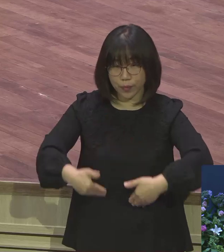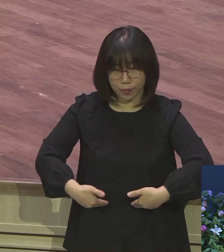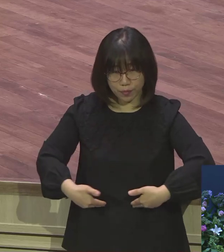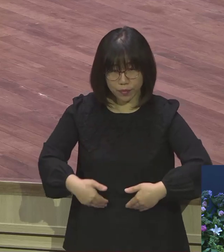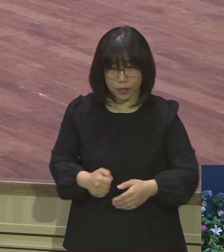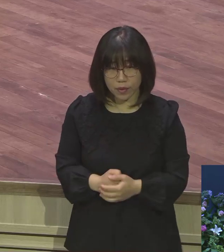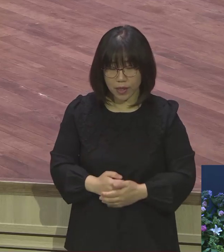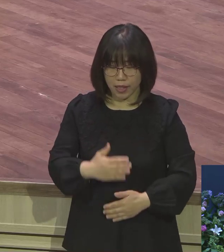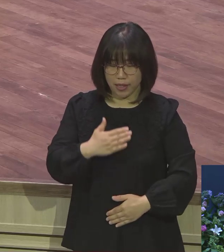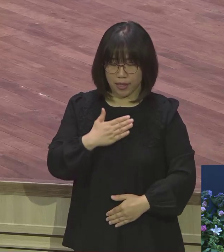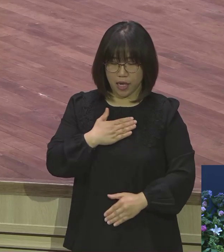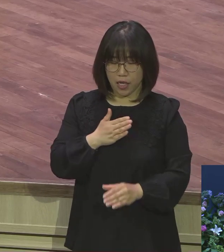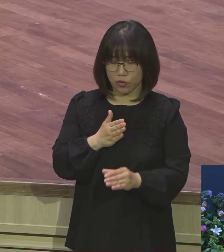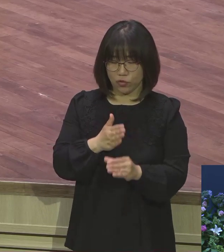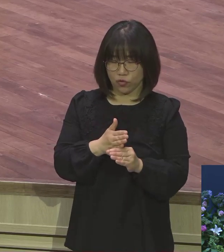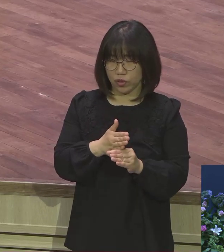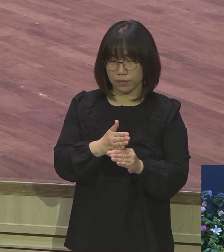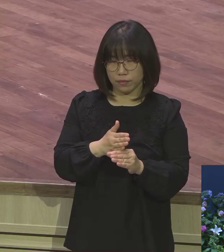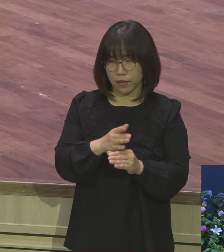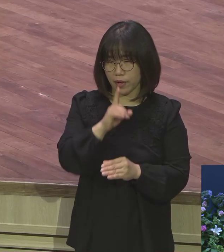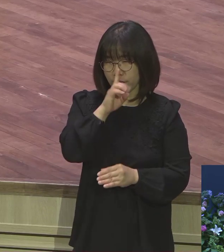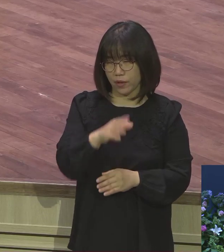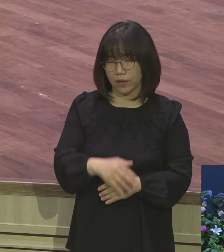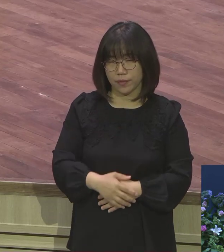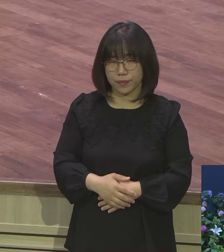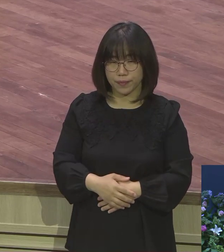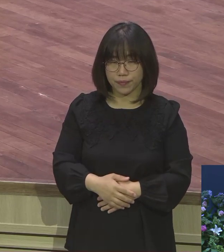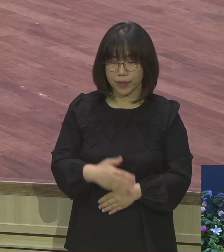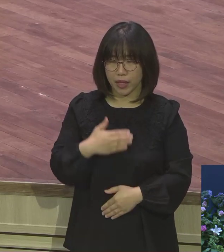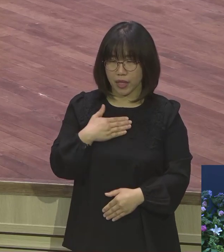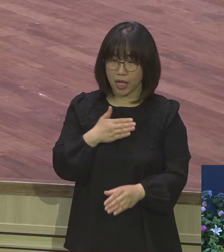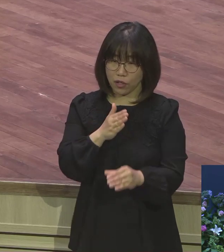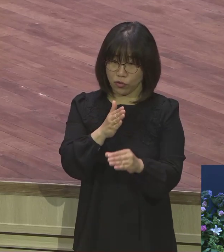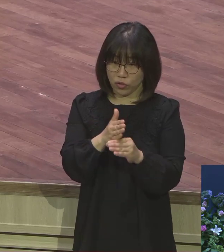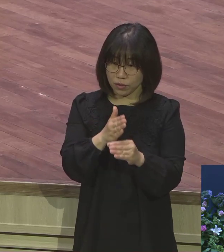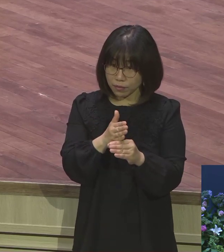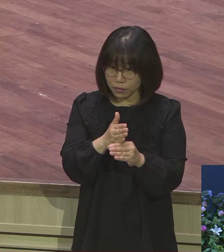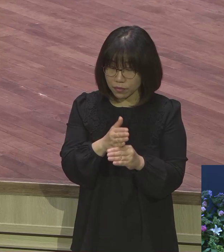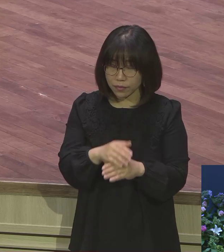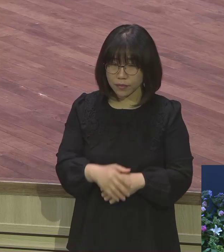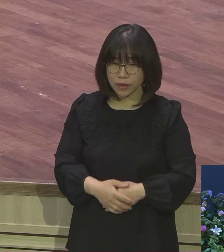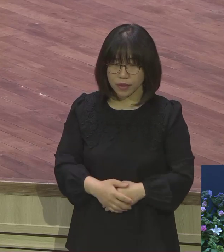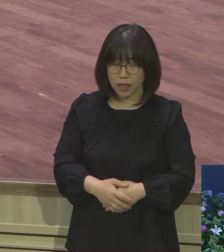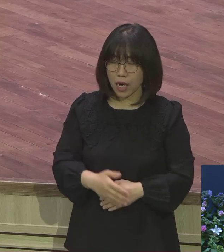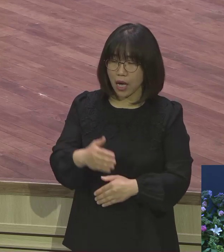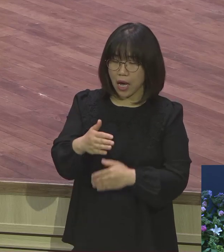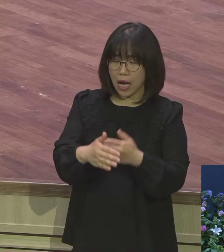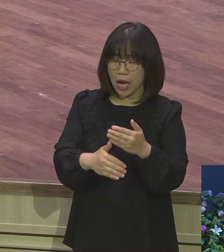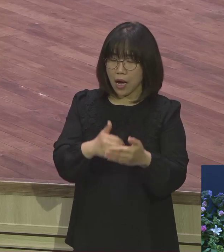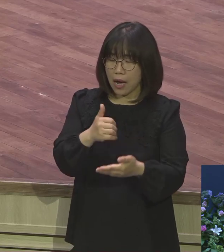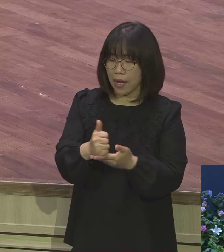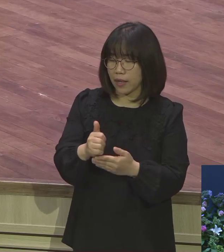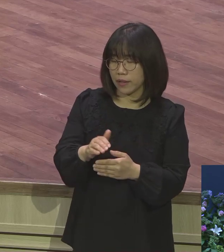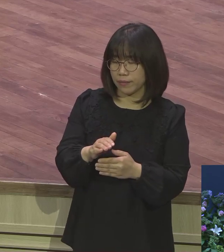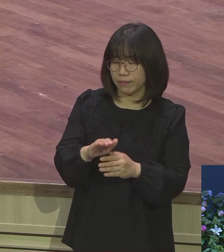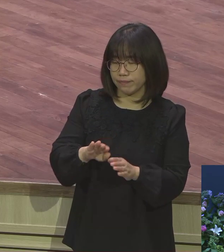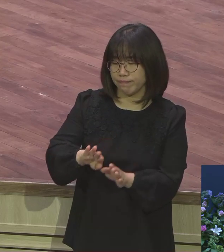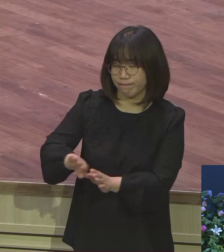중심이 되어버리면 내가 중심 내 중심 내가 중심이 되고 하나님 예수님을 이용하는 그런